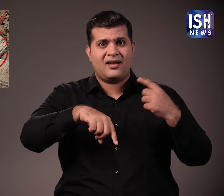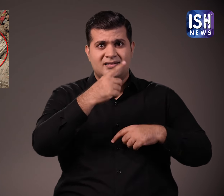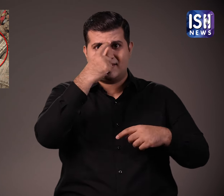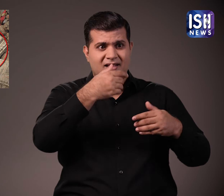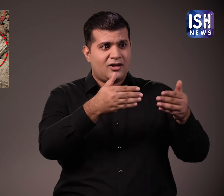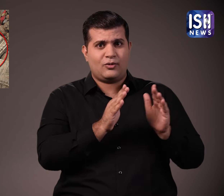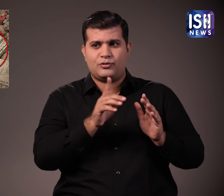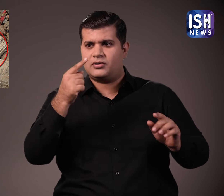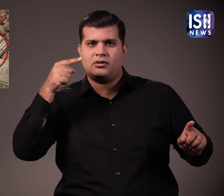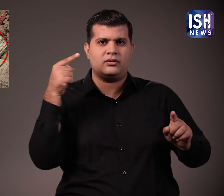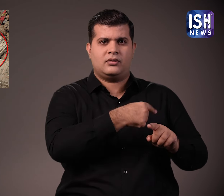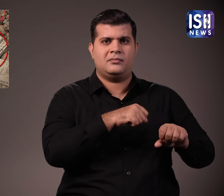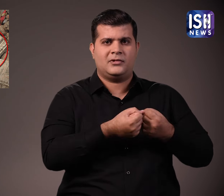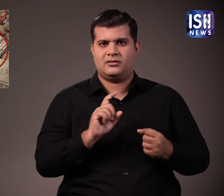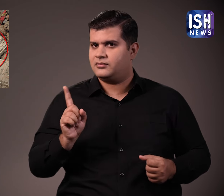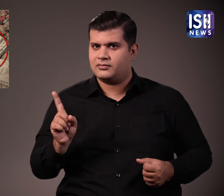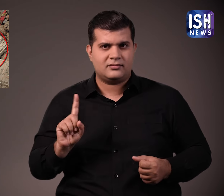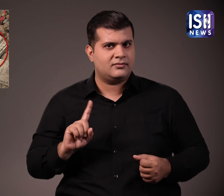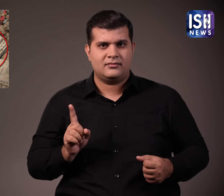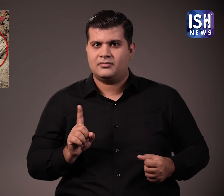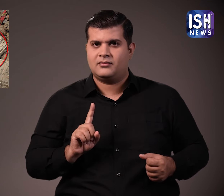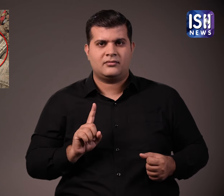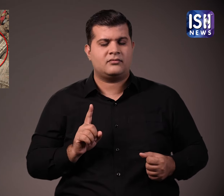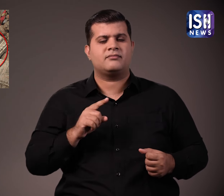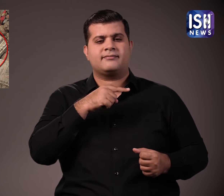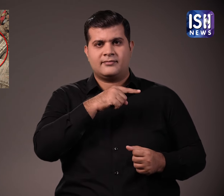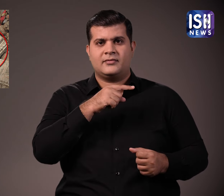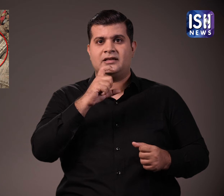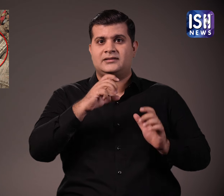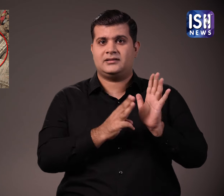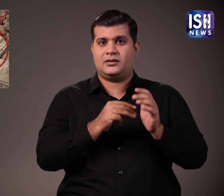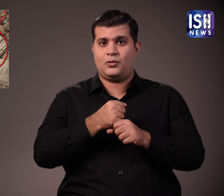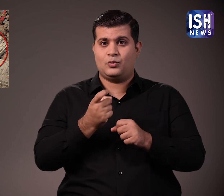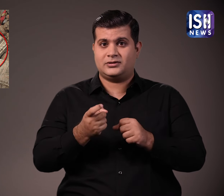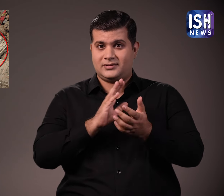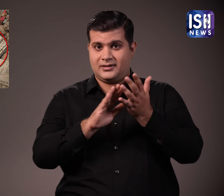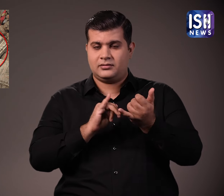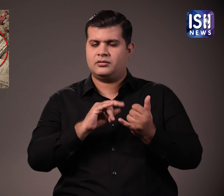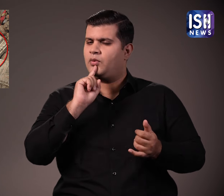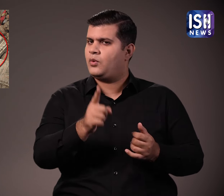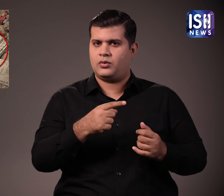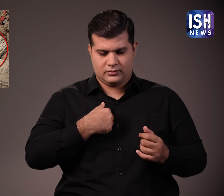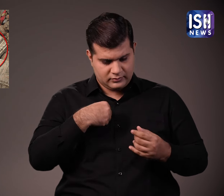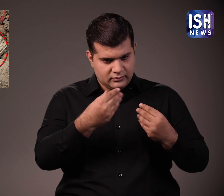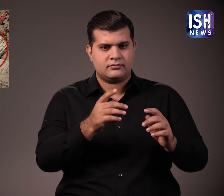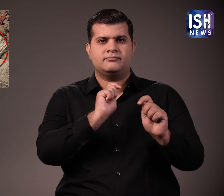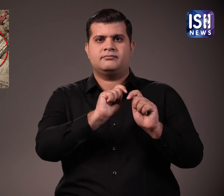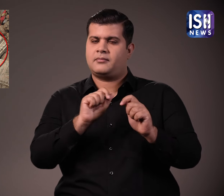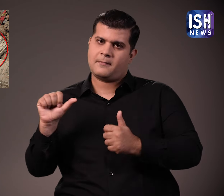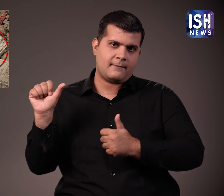जैनियों की भावना को ठेस नहीं पहुँचनी चाहिए. गुजरात के मुख्यमंत्री ने मूर्तियों को उनके मूल सान पर